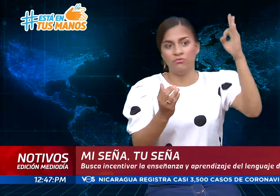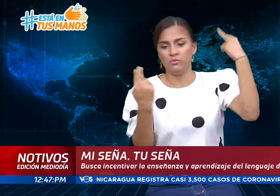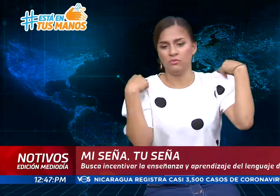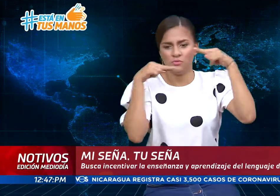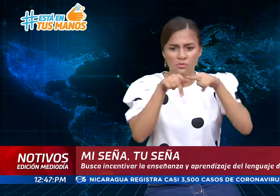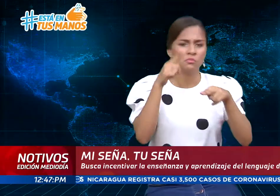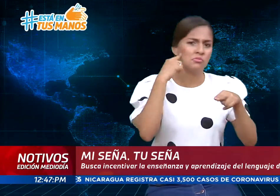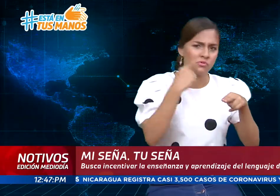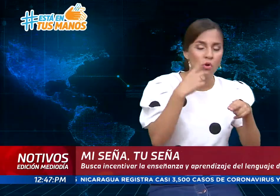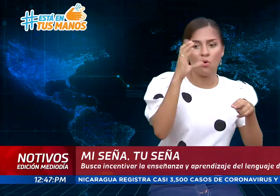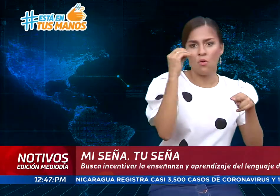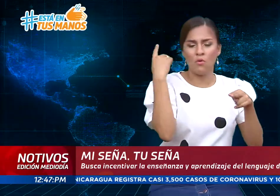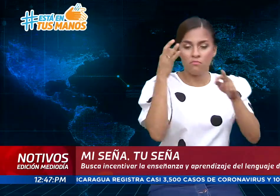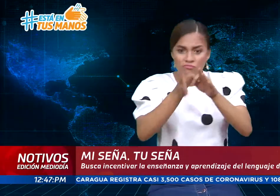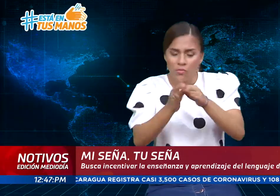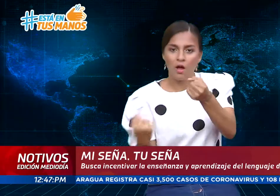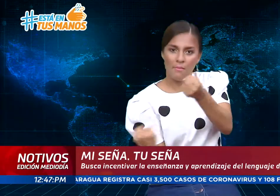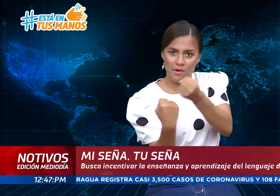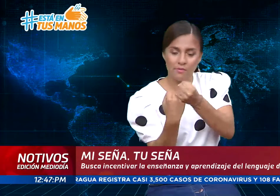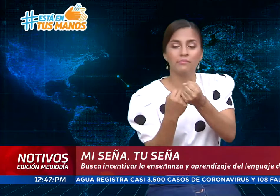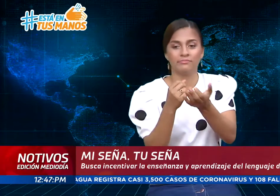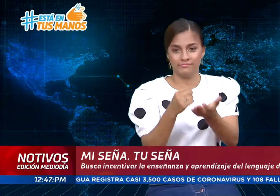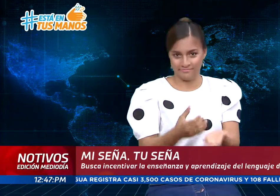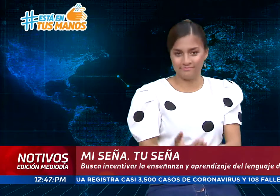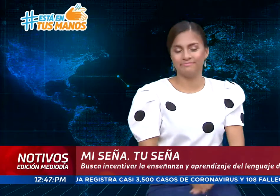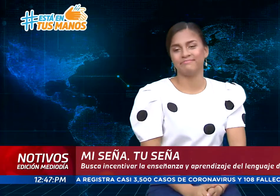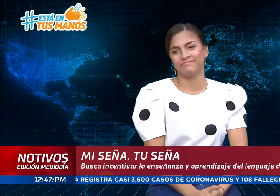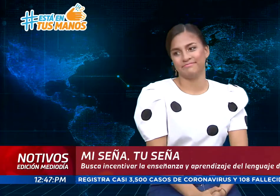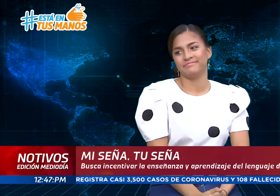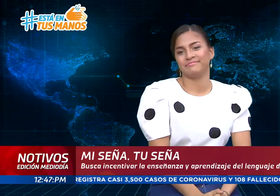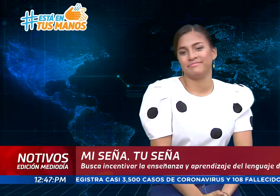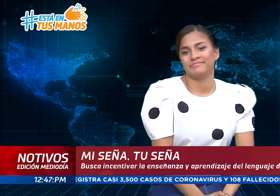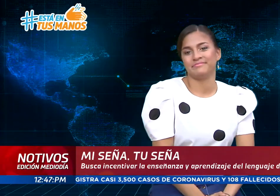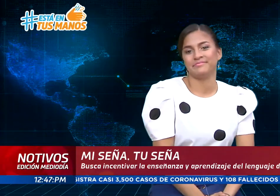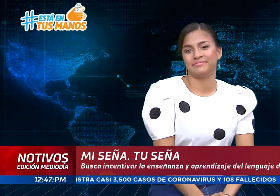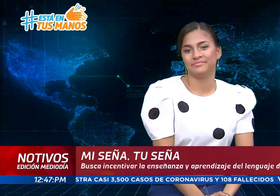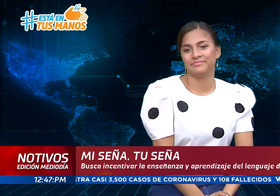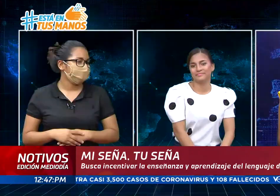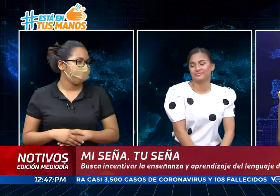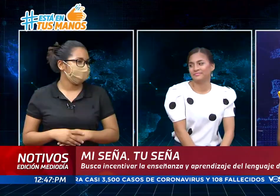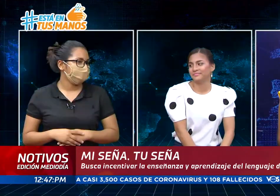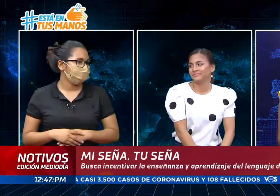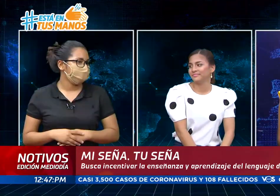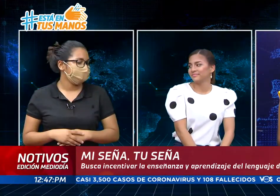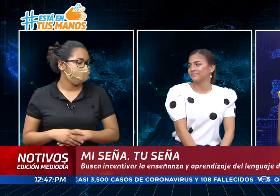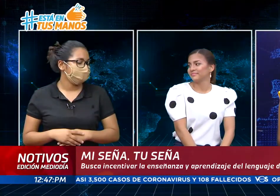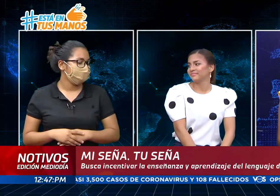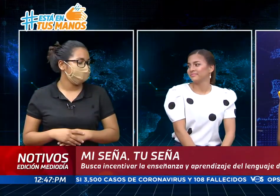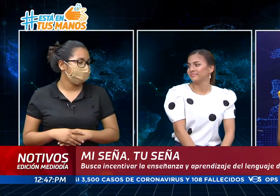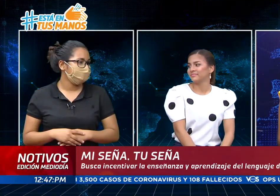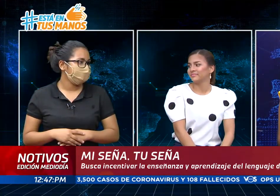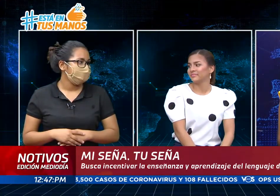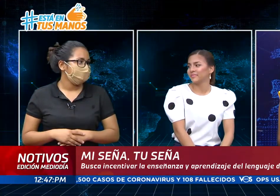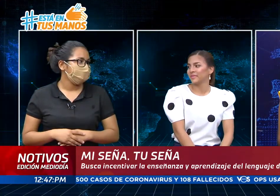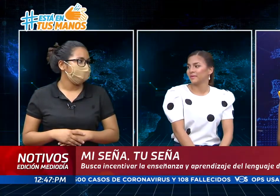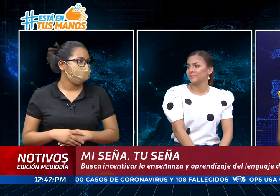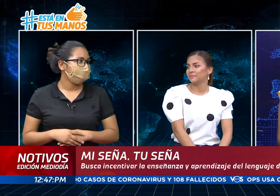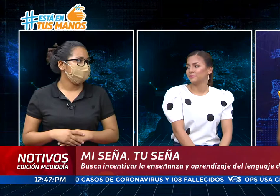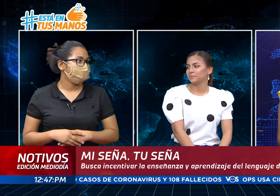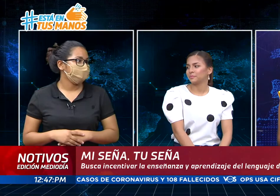sino también personas adultas que no han tenido la oportunidad de ingresar a una escuela y de igual forma personas